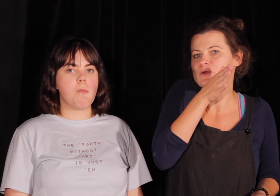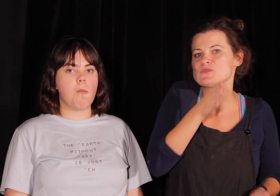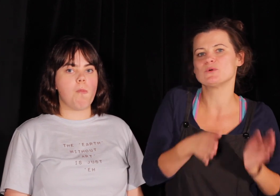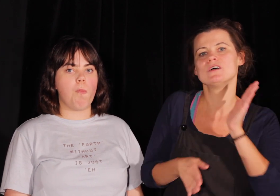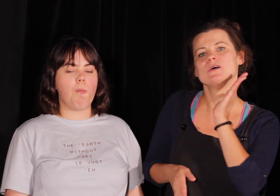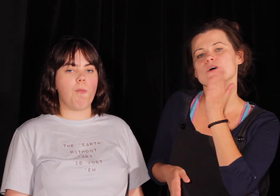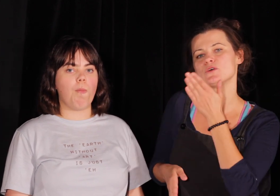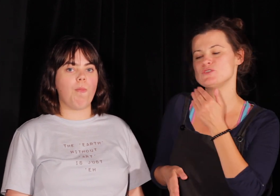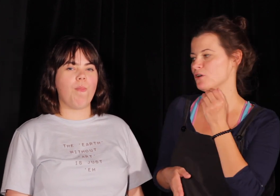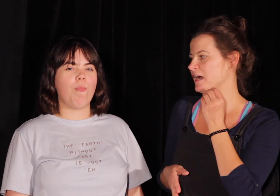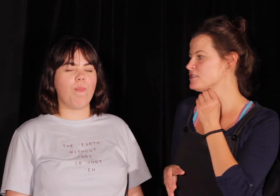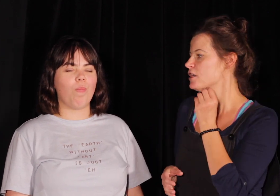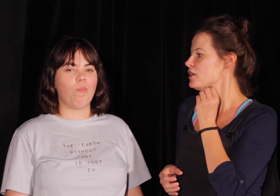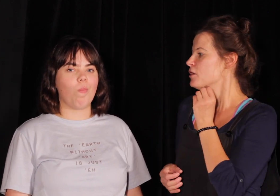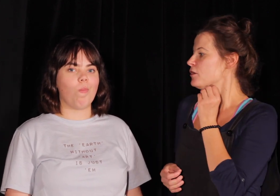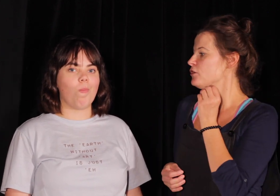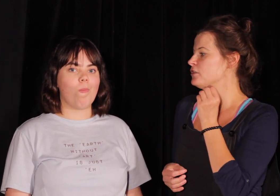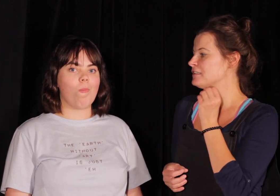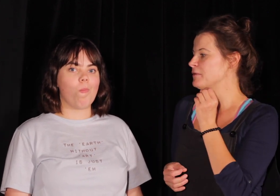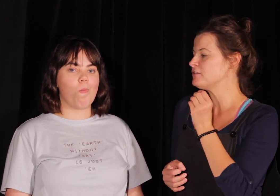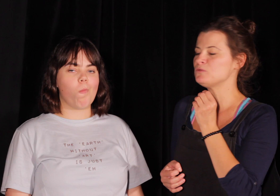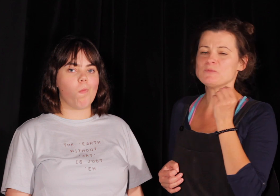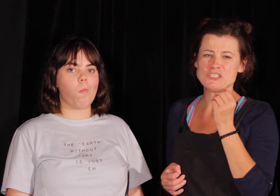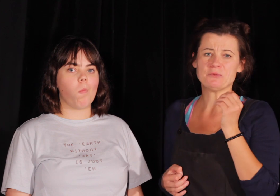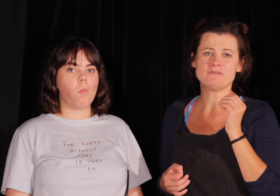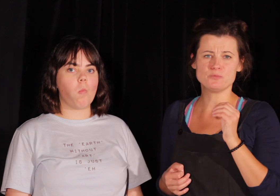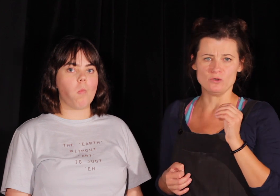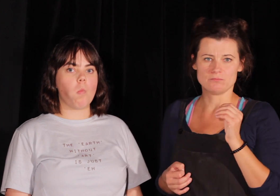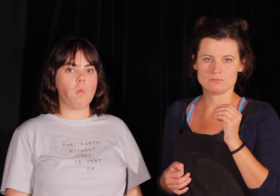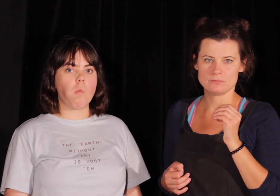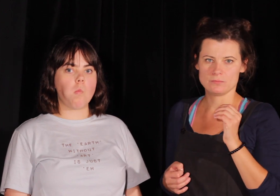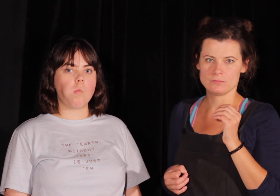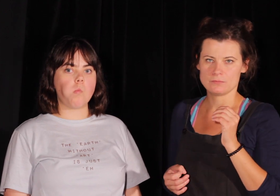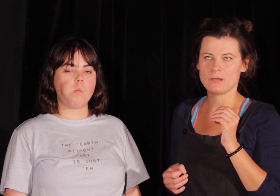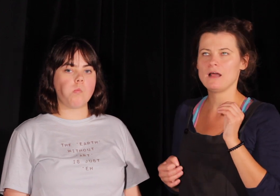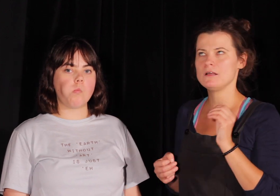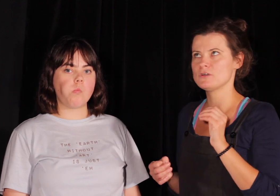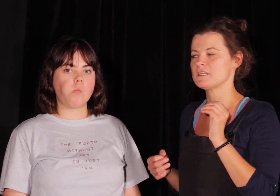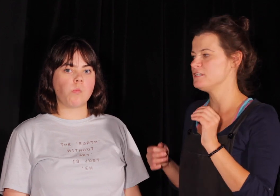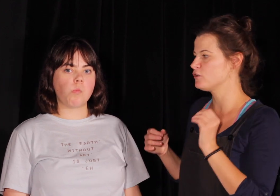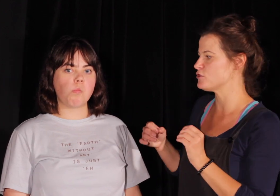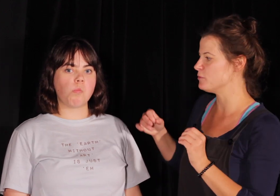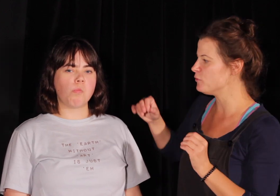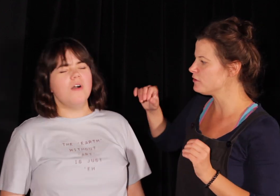prostu rozciągać. I tak naprawdę tutaj może się pojawić ból. Ale to jest taki niegroźny ból.